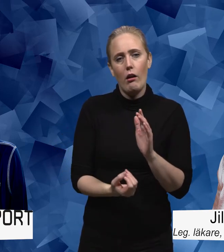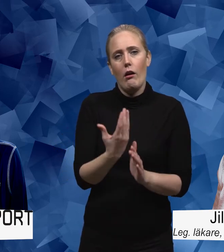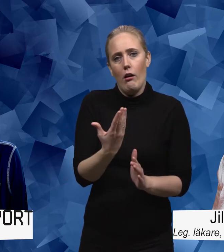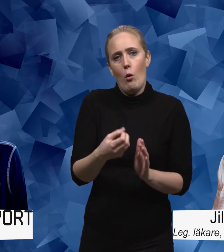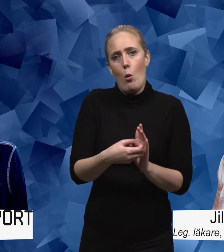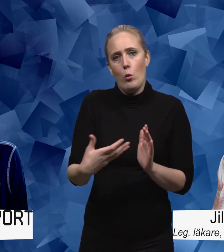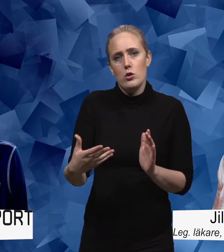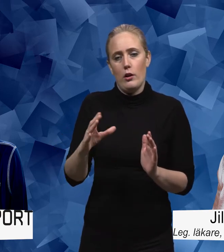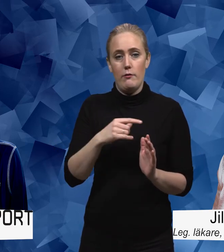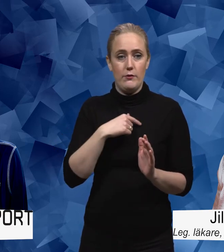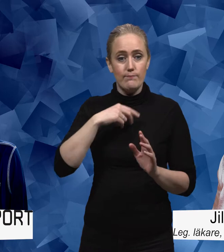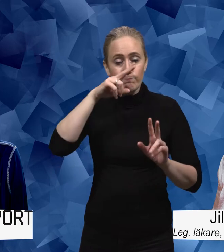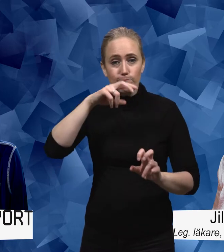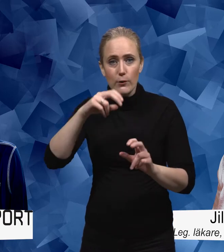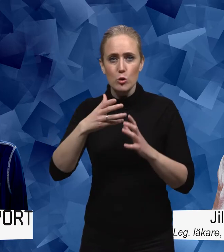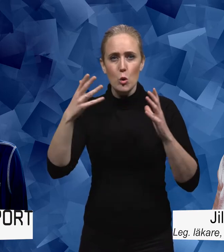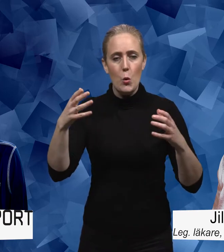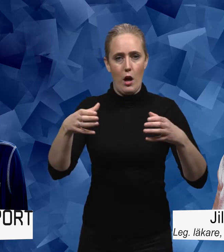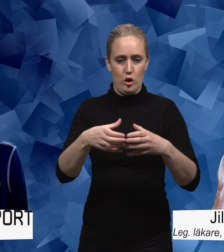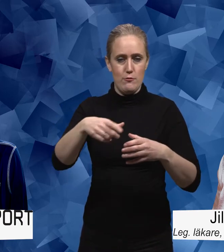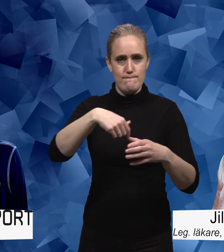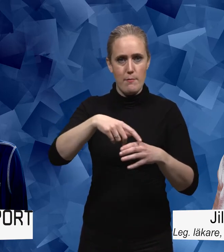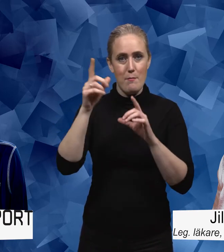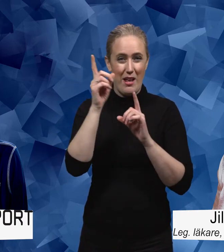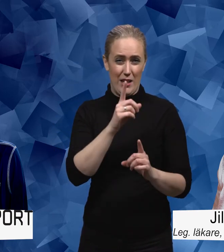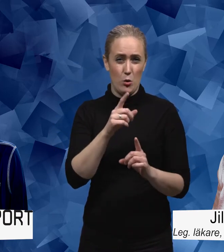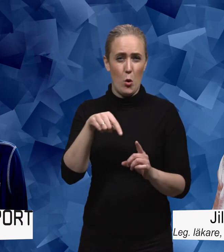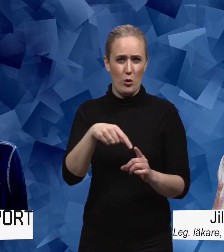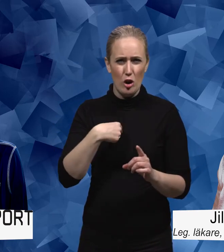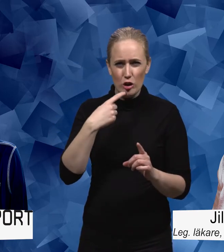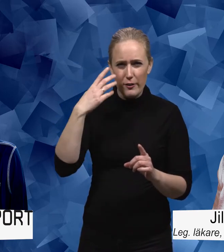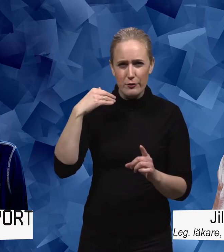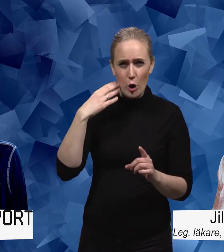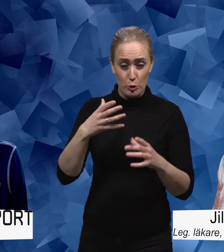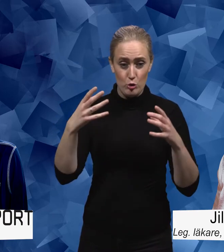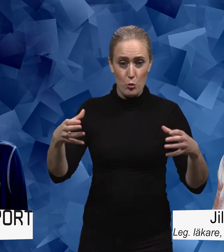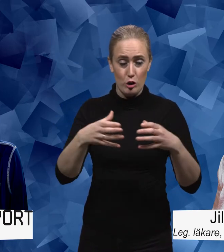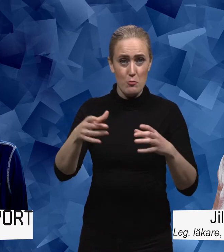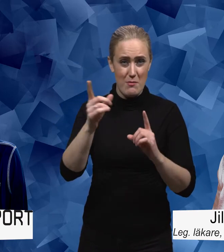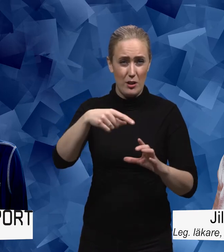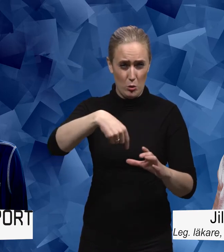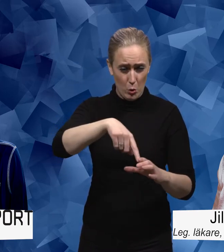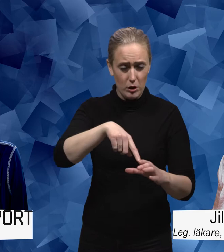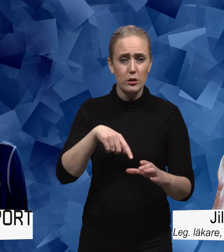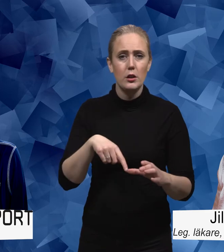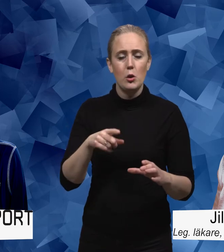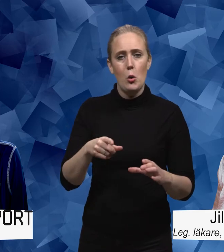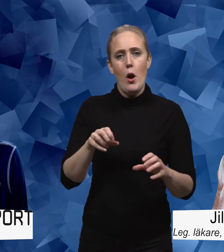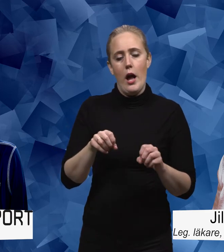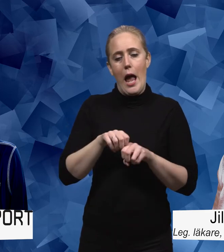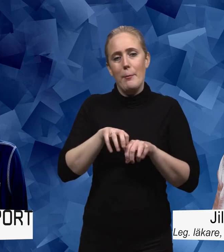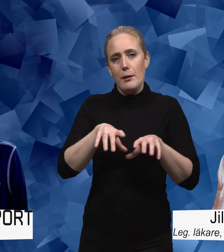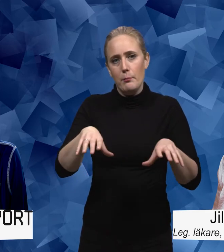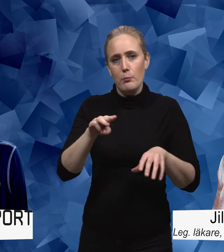att man har sett då när man har tittat på stora grupper, populationer. Vi kan hoppa tillbaka till det jag sa tidigare. Stora grupper av människor och